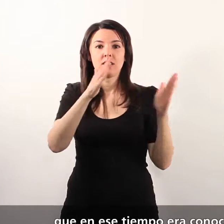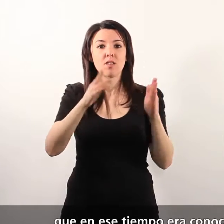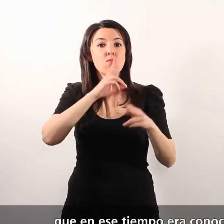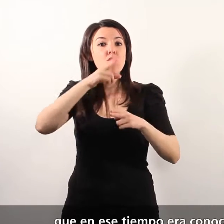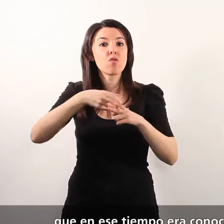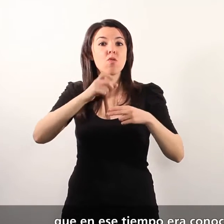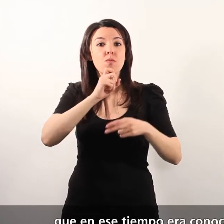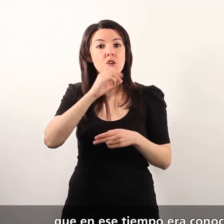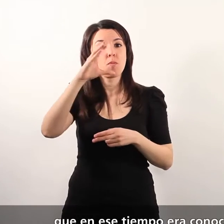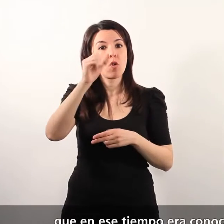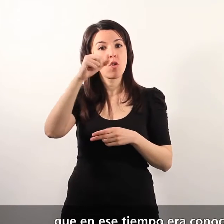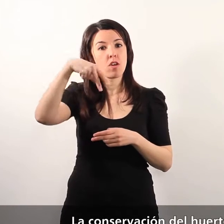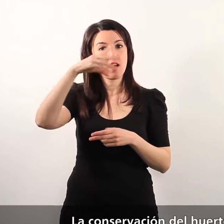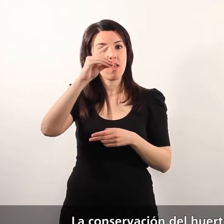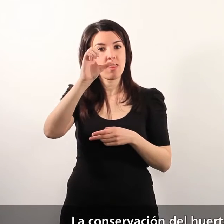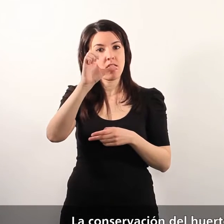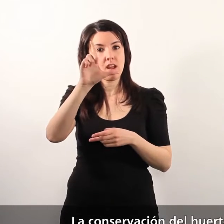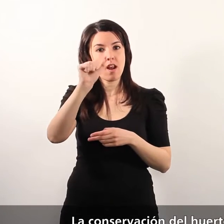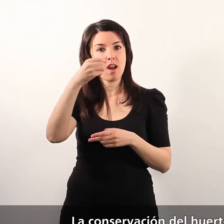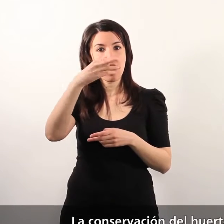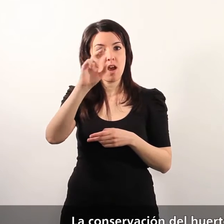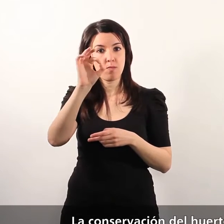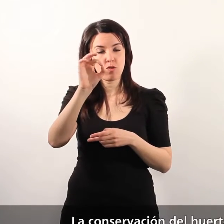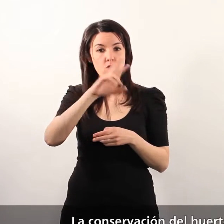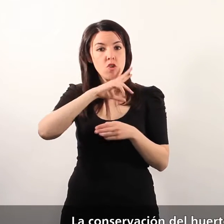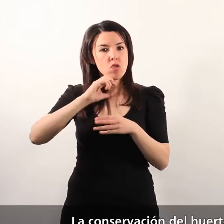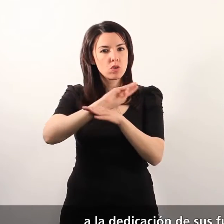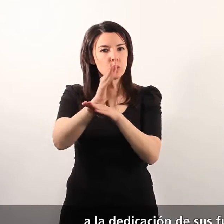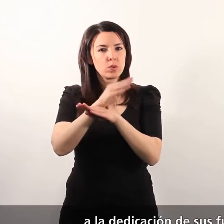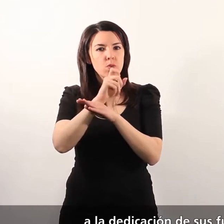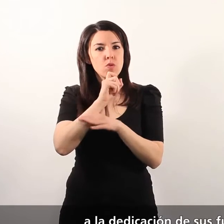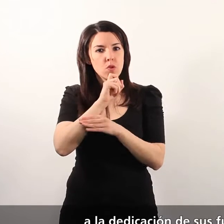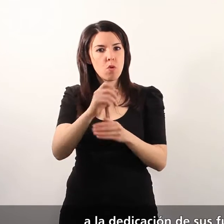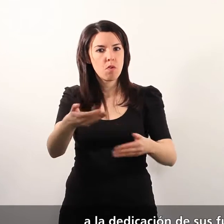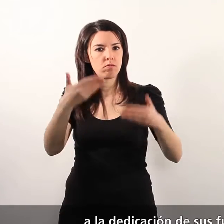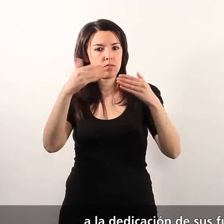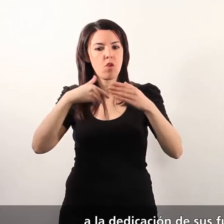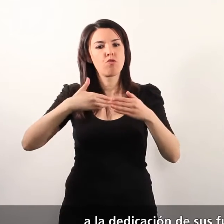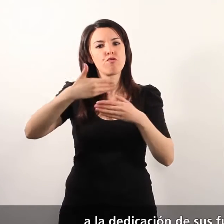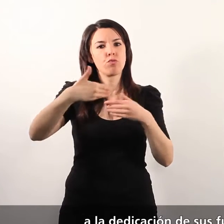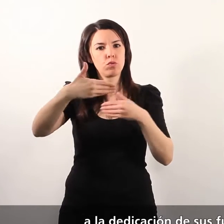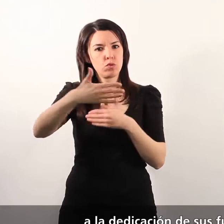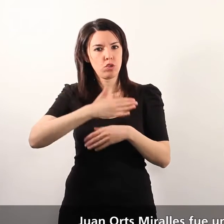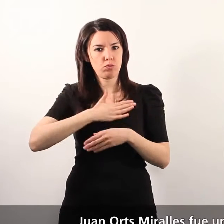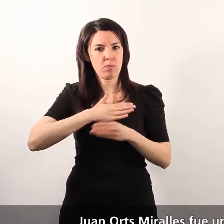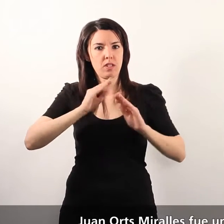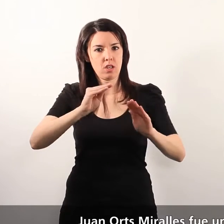como el candelabro. La conservación del huerto se debe igualmente a la dedicación de sus futuros propietarios. Juan Orts